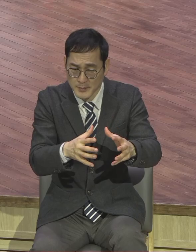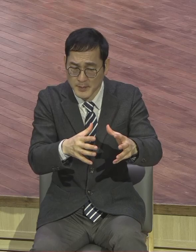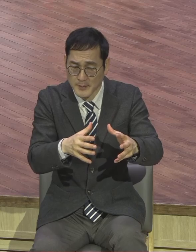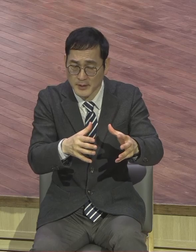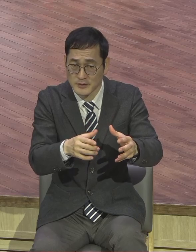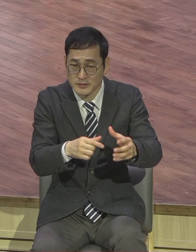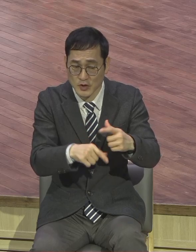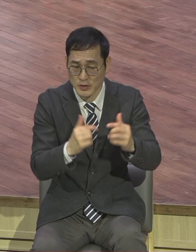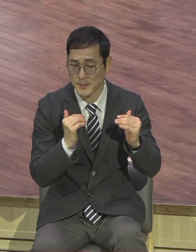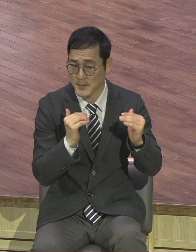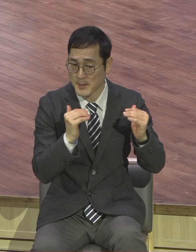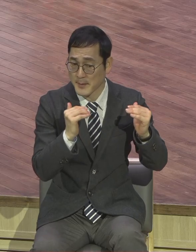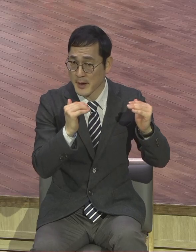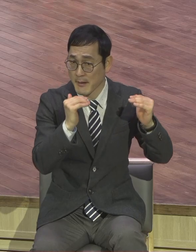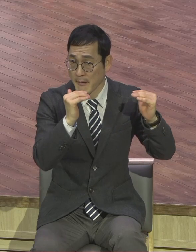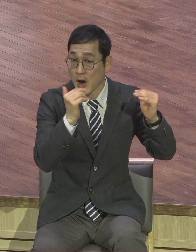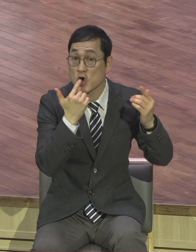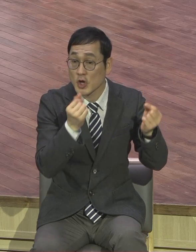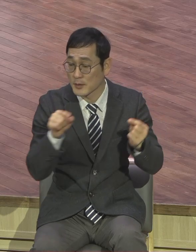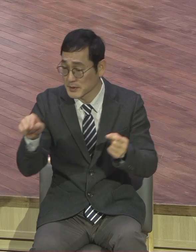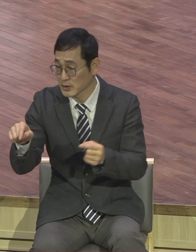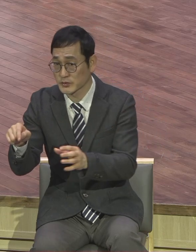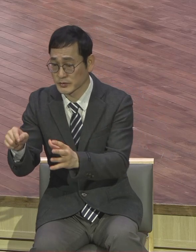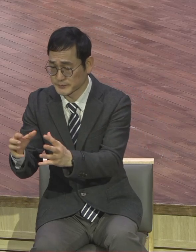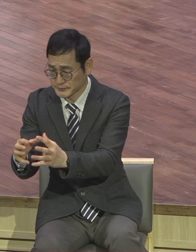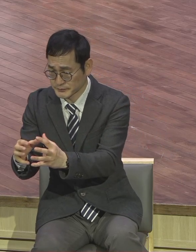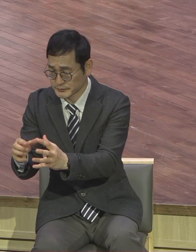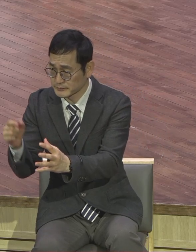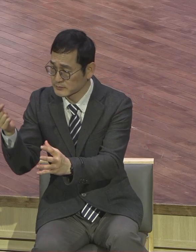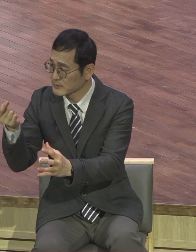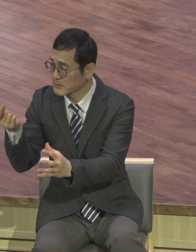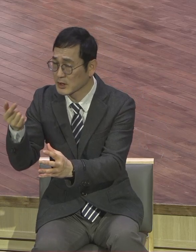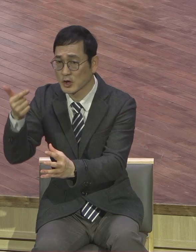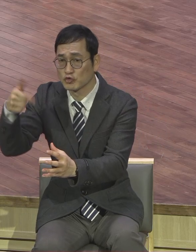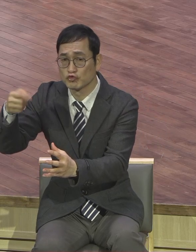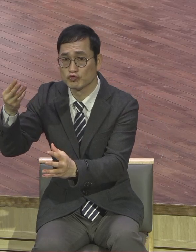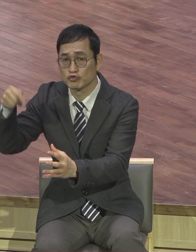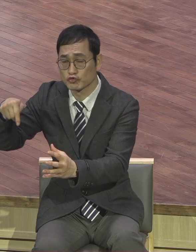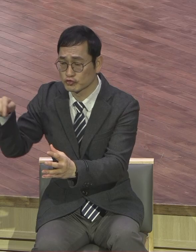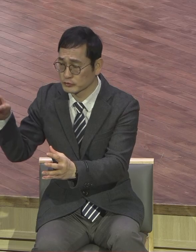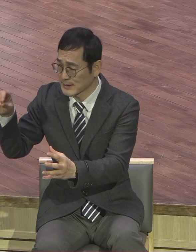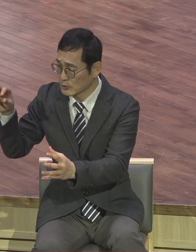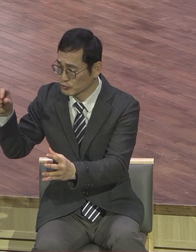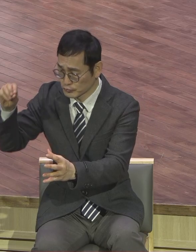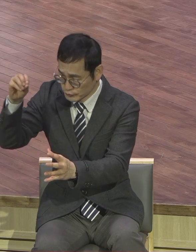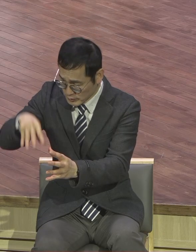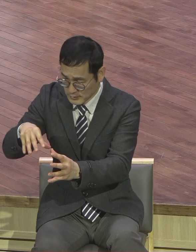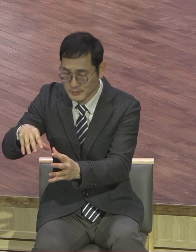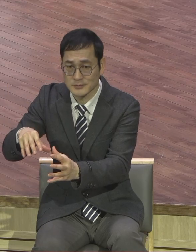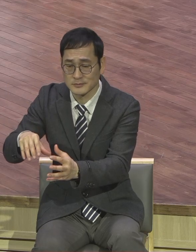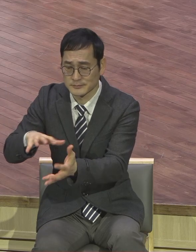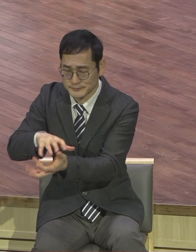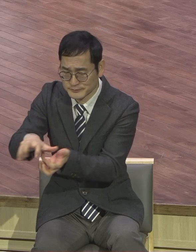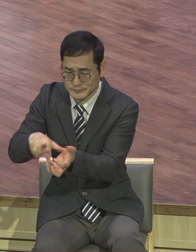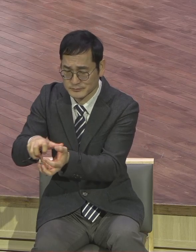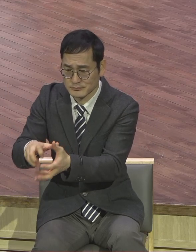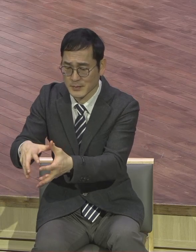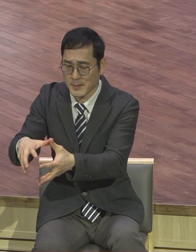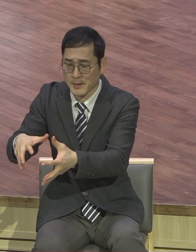비유 두 개 했는데요. 하나는 뭐냐 두 비유는 중요한 차이점이 있어요.